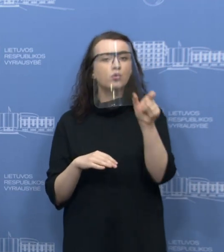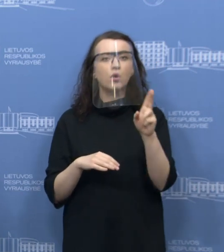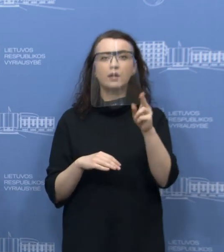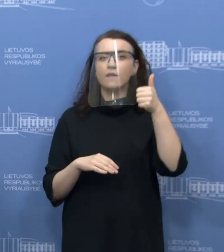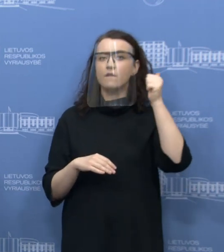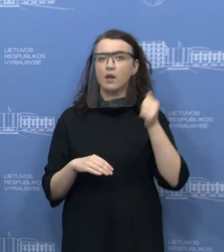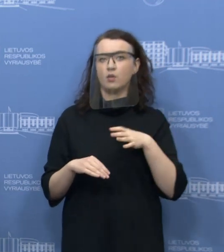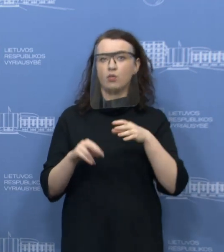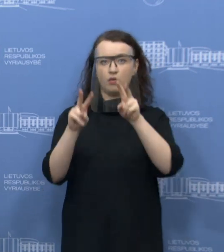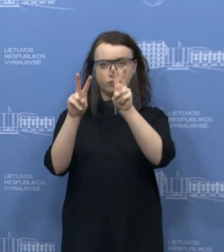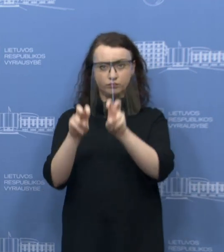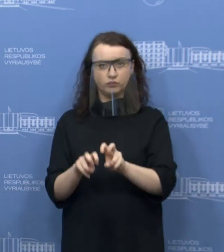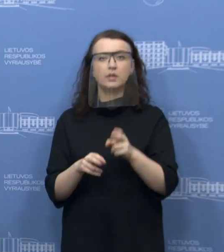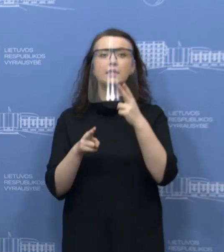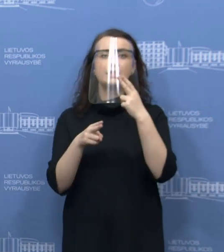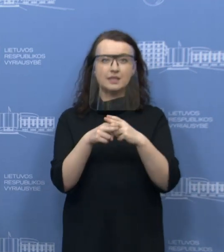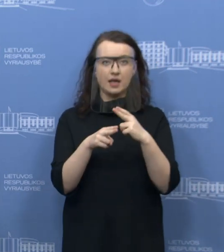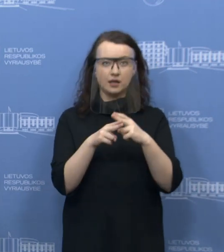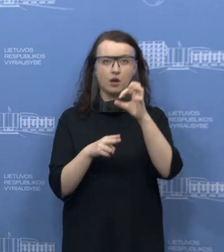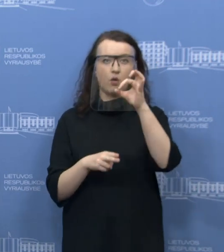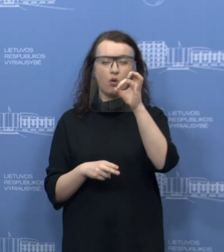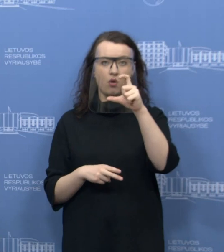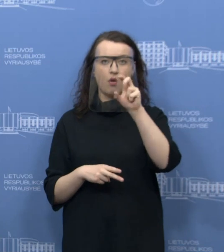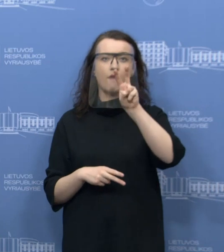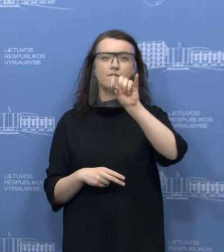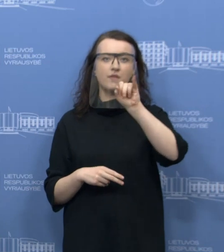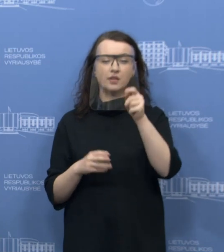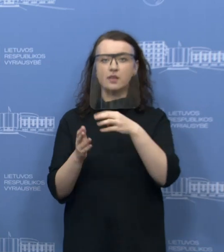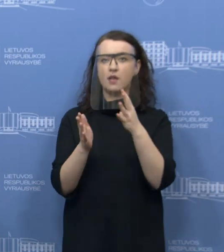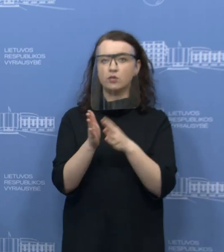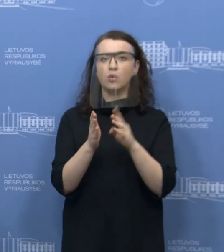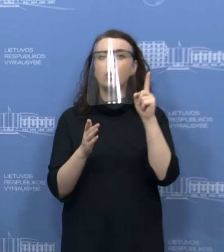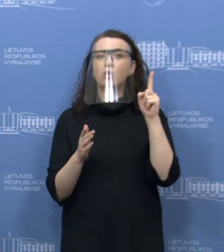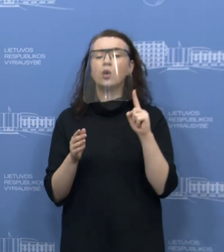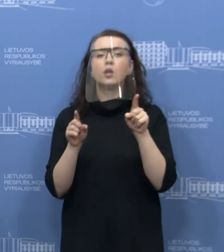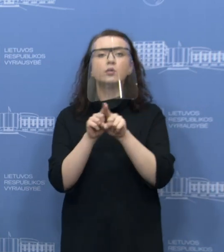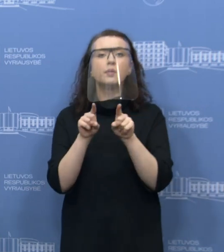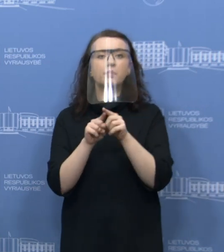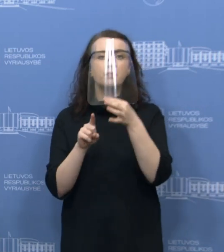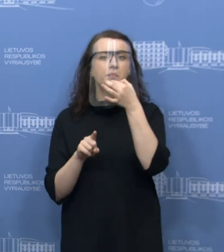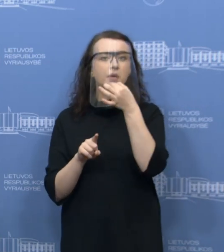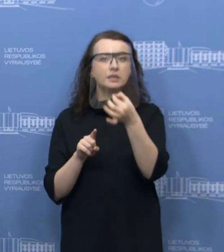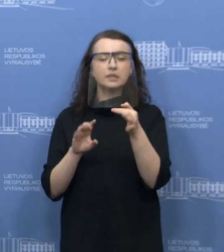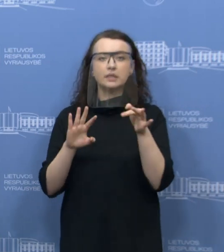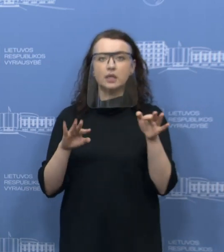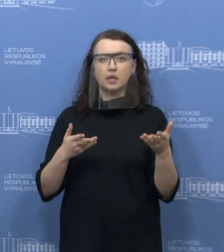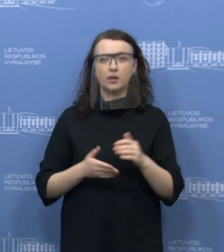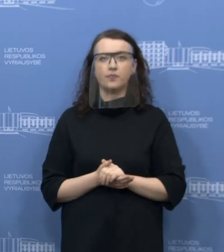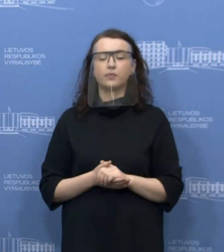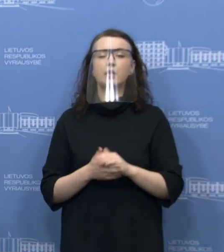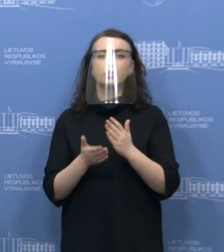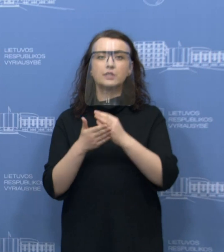vakar buvo ištirti, serga COVID-19. Ir norėčiau atkreipti jūsų dėmesį į tam tikrą